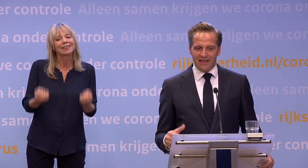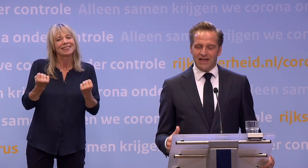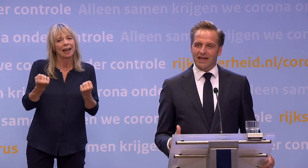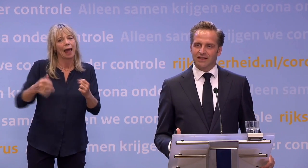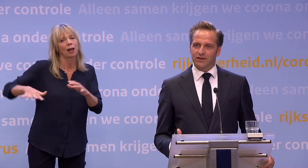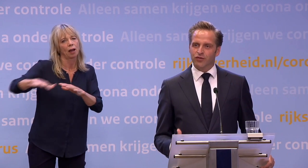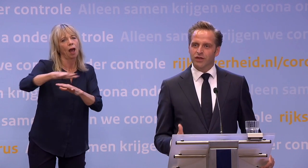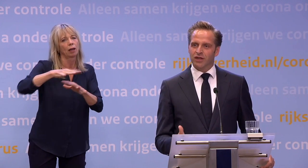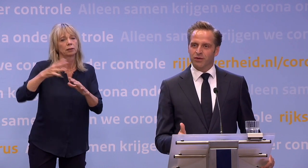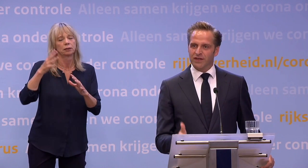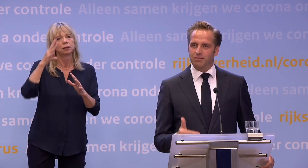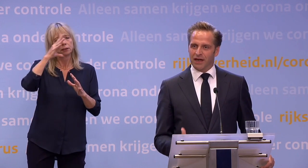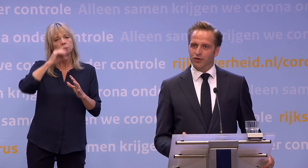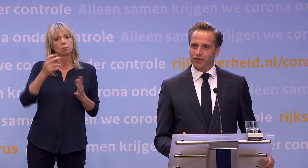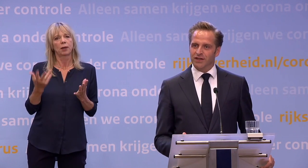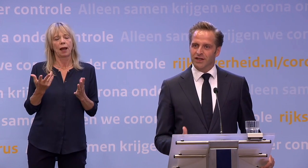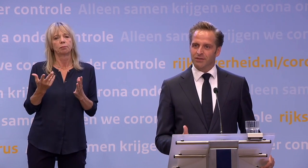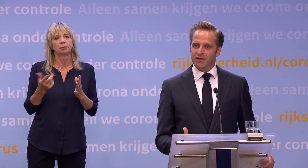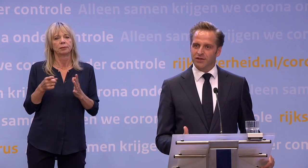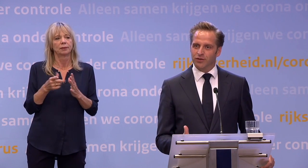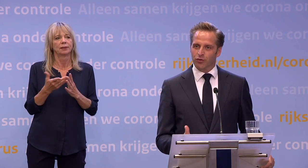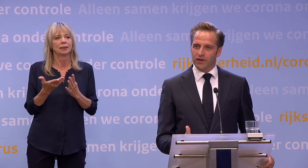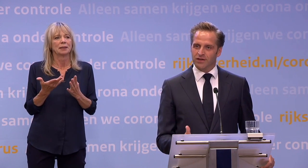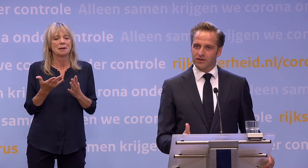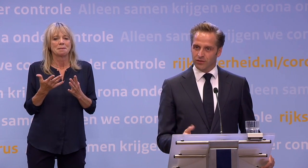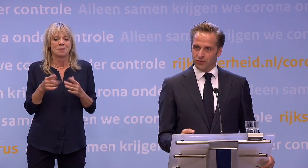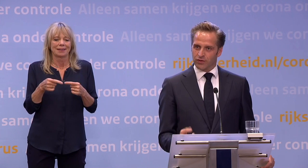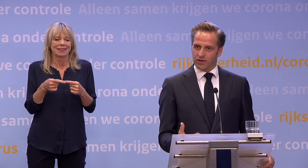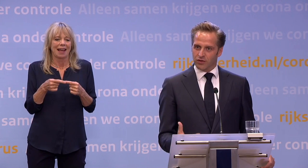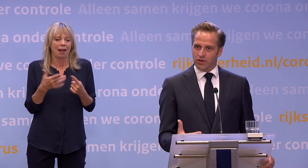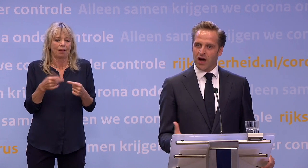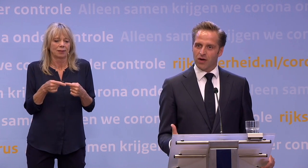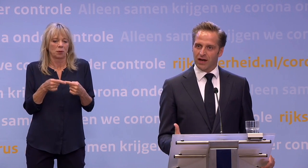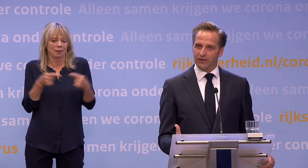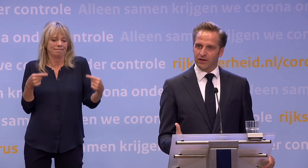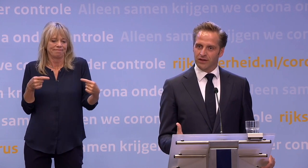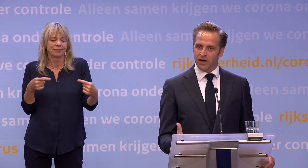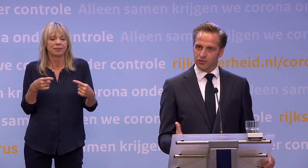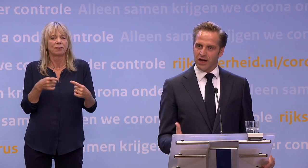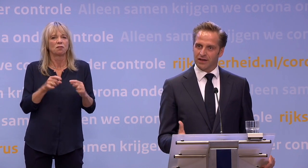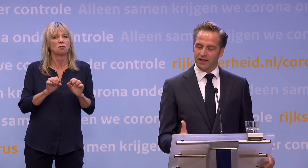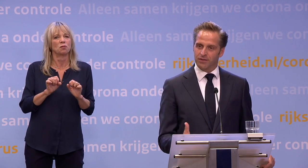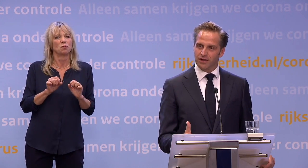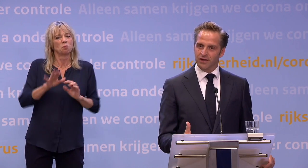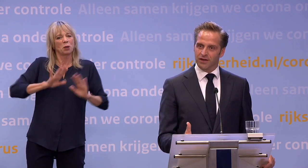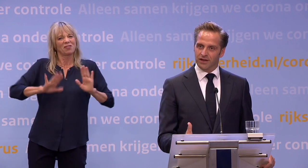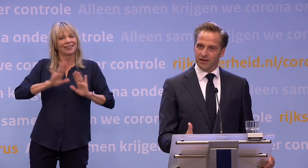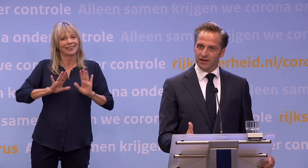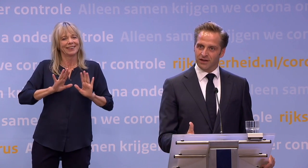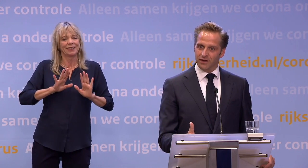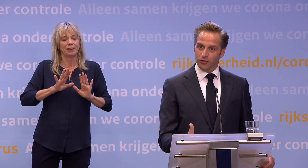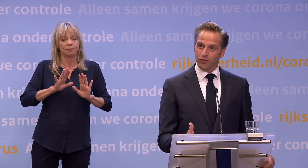Maar het gekke is eigenlijk, dat doe je de preventieparadox. Je hebt iets, door je goed te houden aan een aantal afspraken... ...heb je